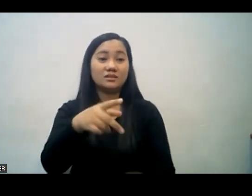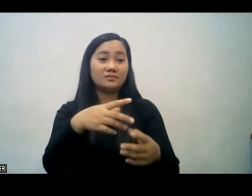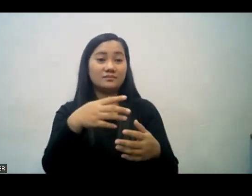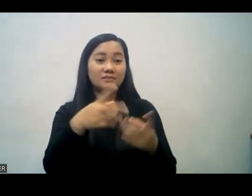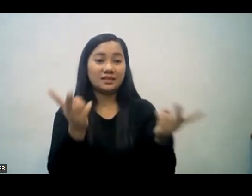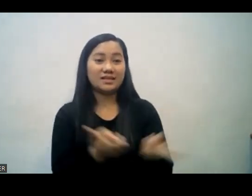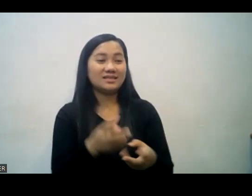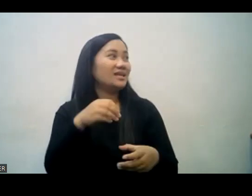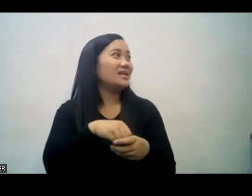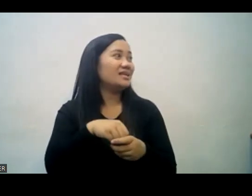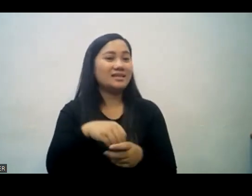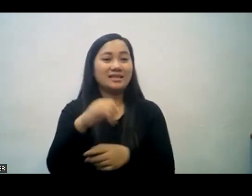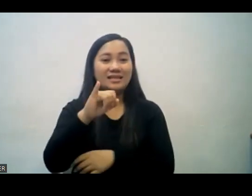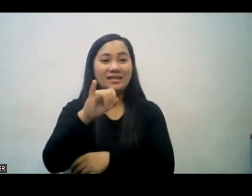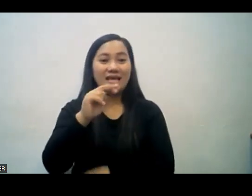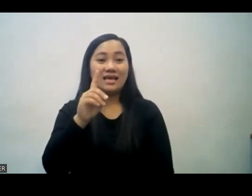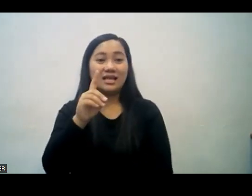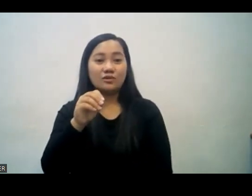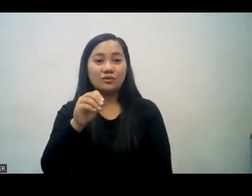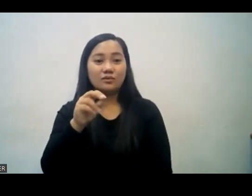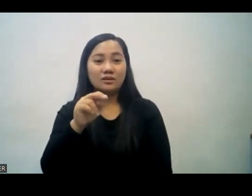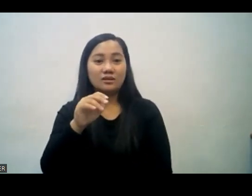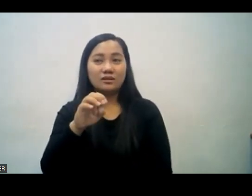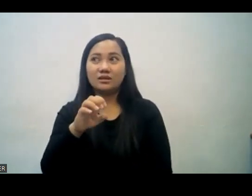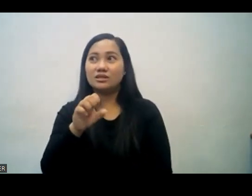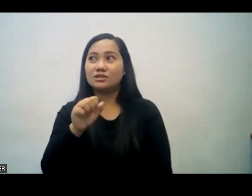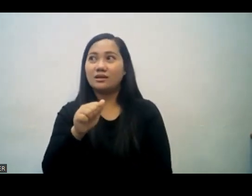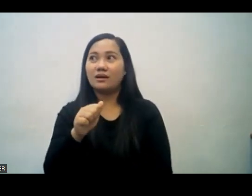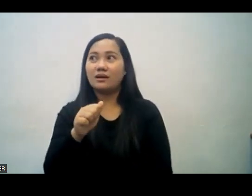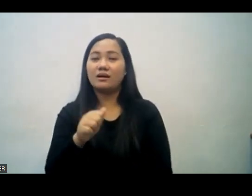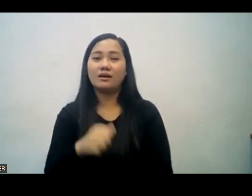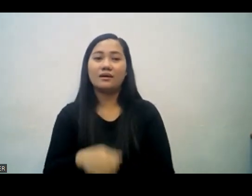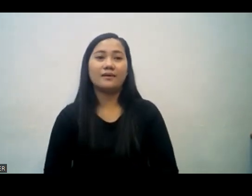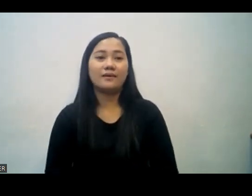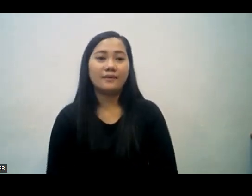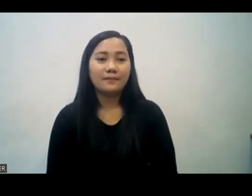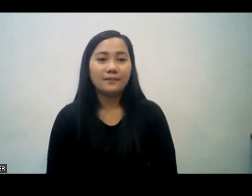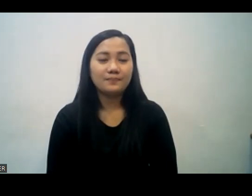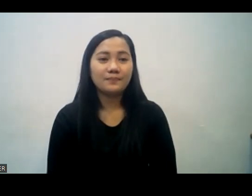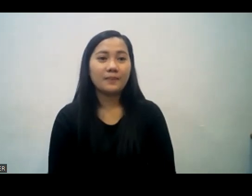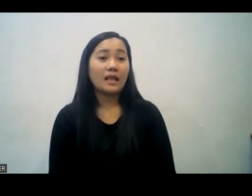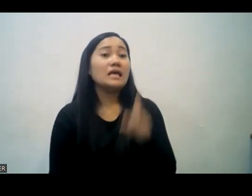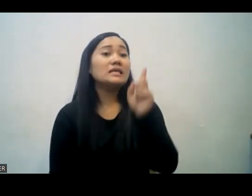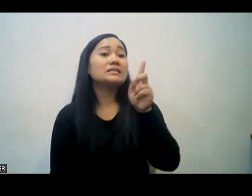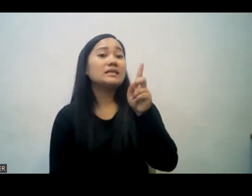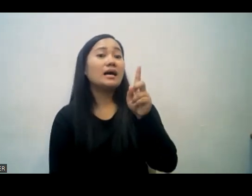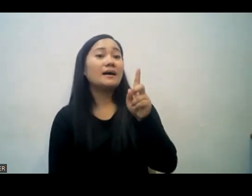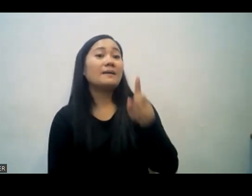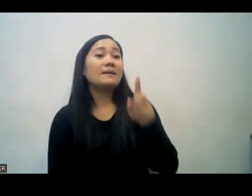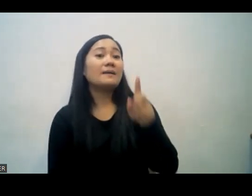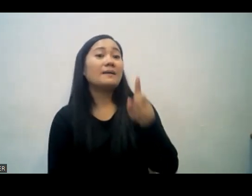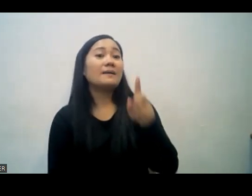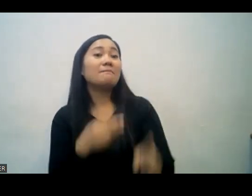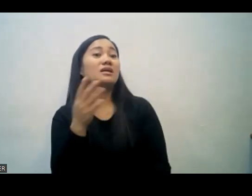Taliabu po ay ito po ay kwento dun po sa Indonesia one missionary went there is